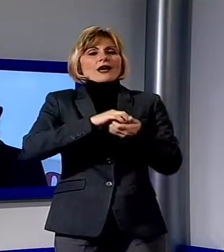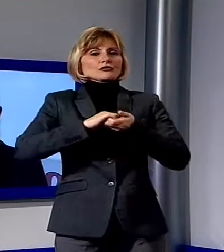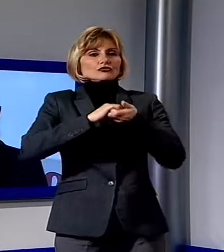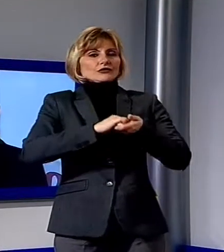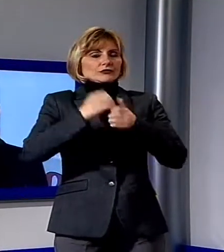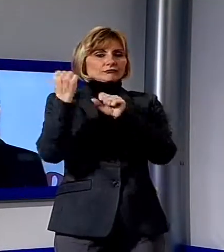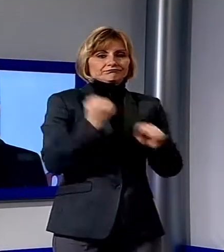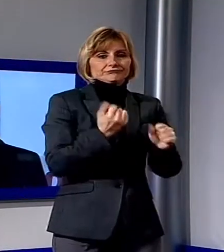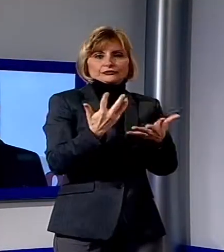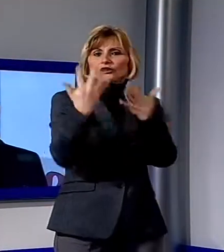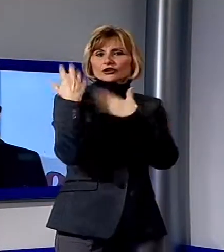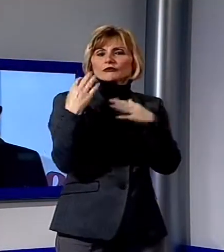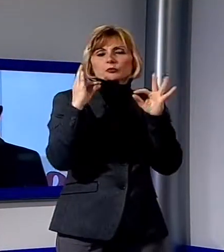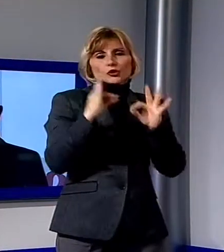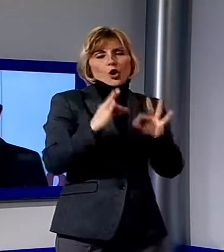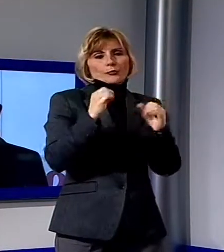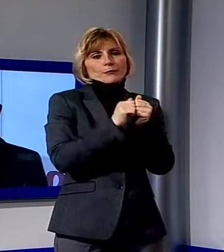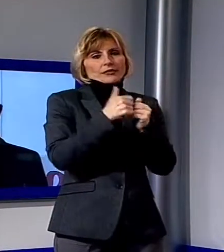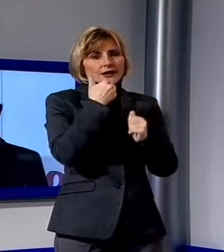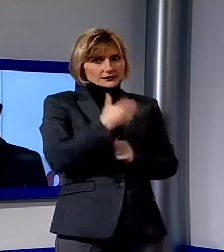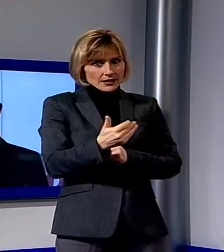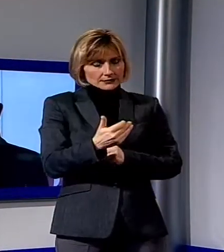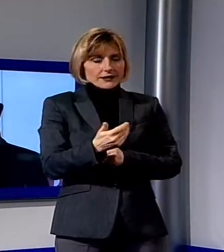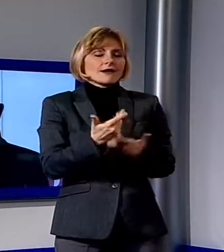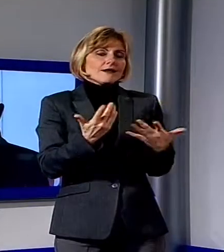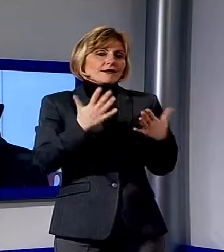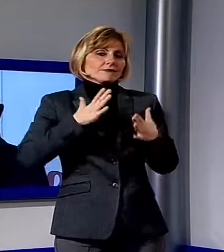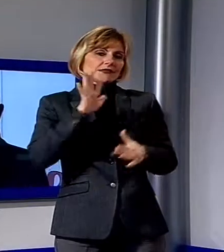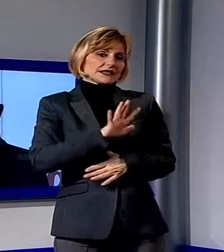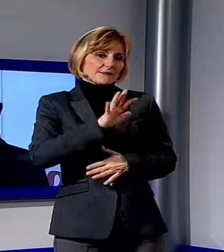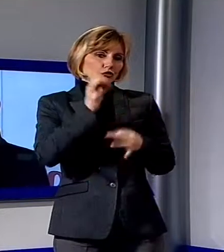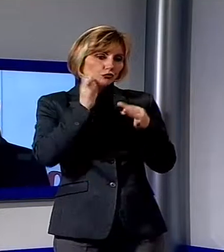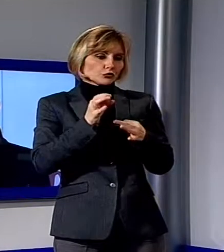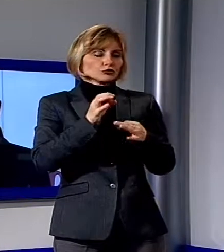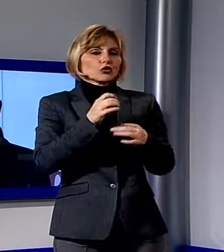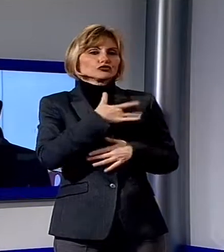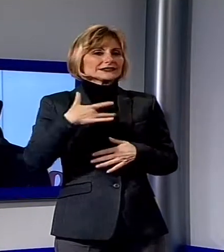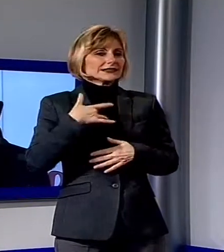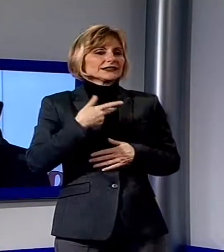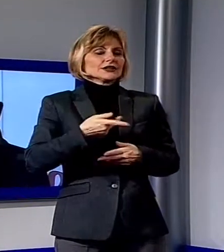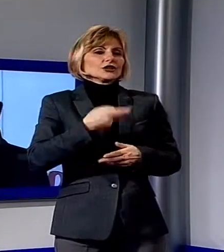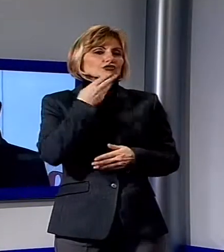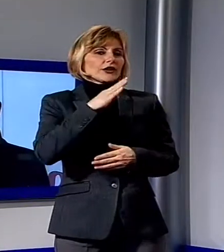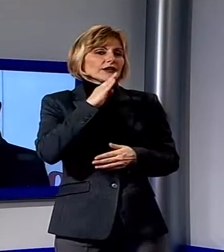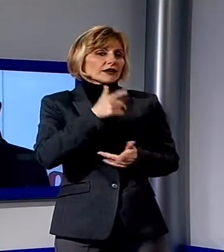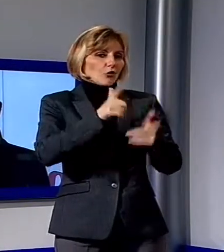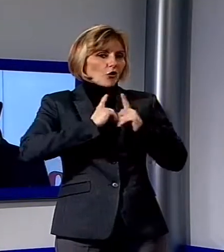quindi ci sembra giusto poter chiedere ai Pietrasantini, che sono sempre stati generosi, di fare un ulteriore sforzo nella direzione